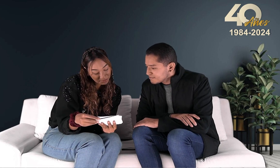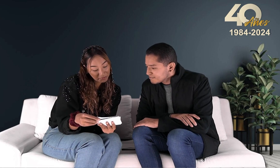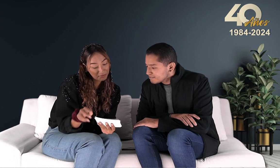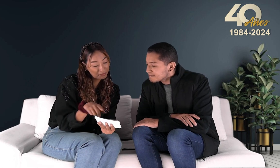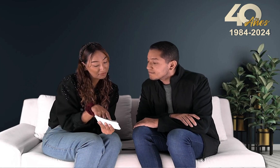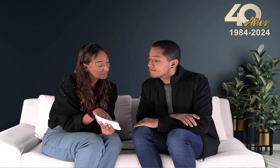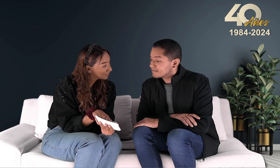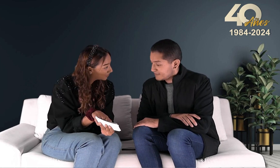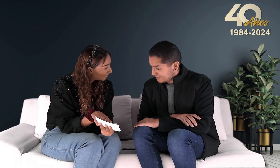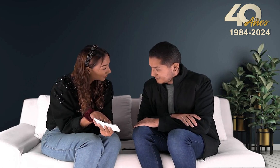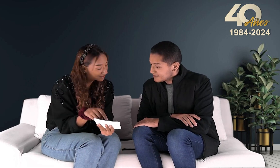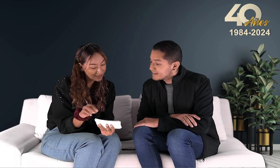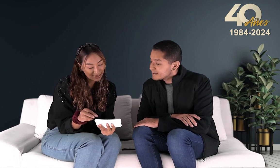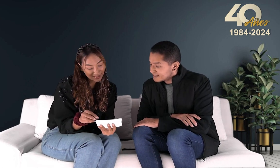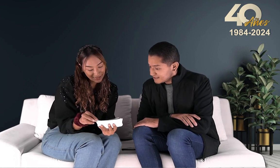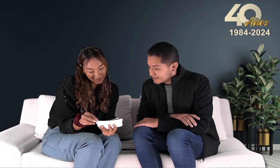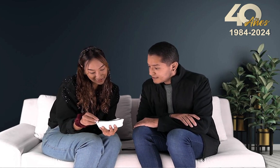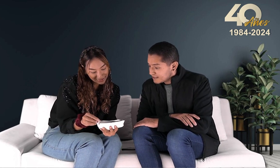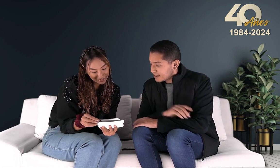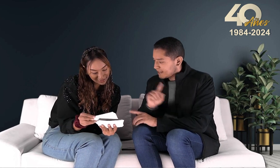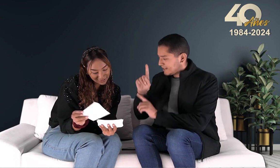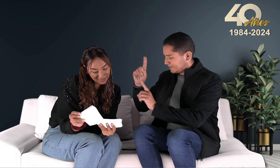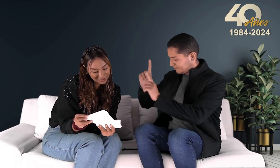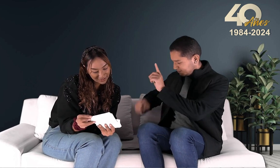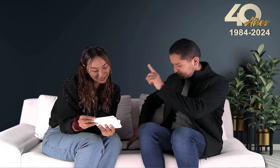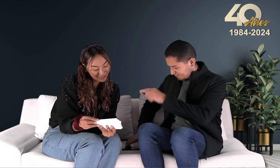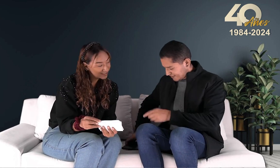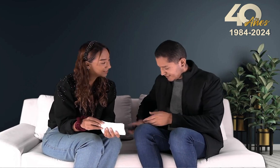Mira Ah Ah